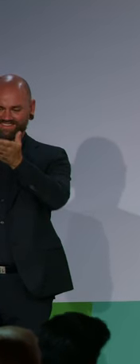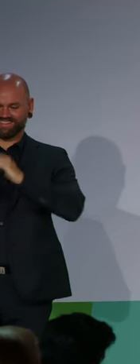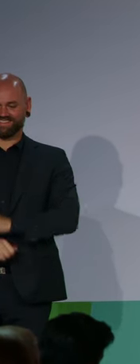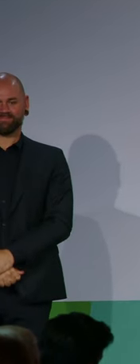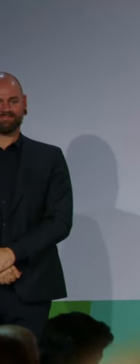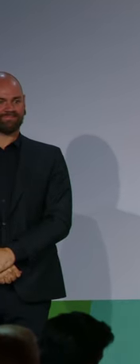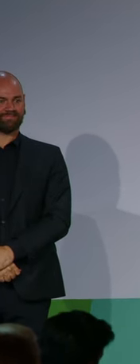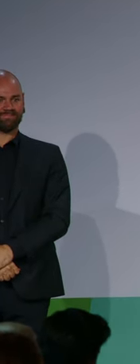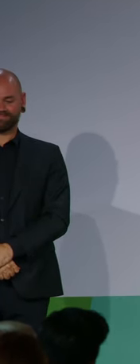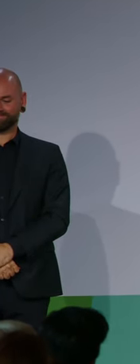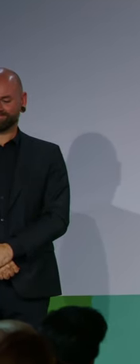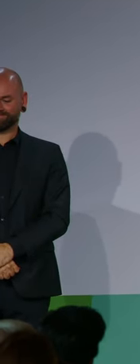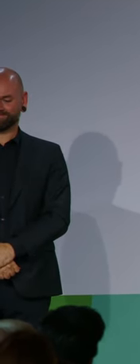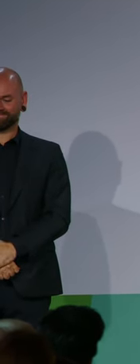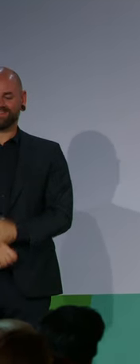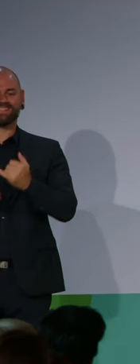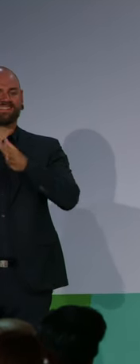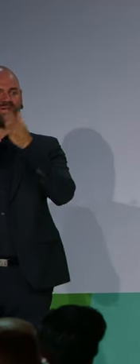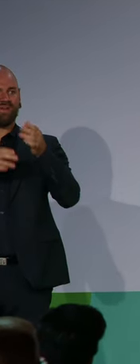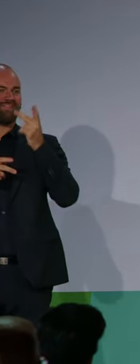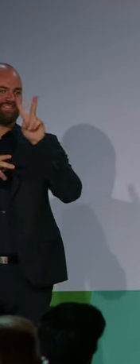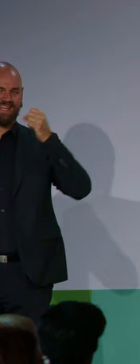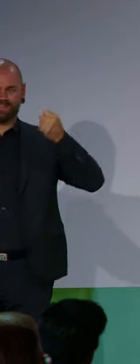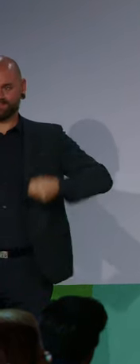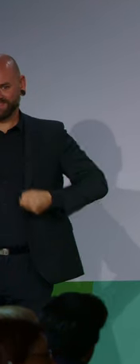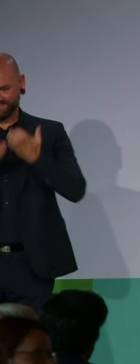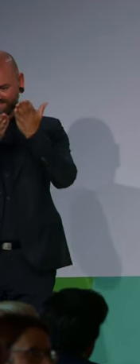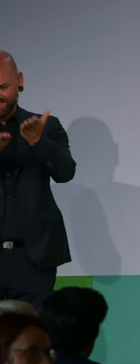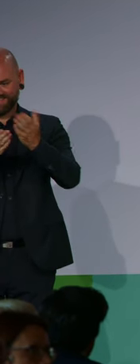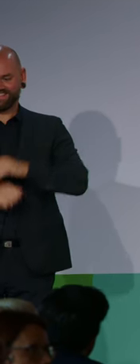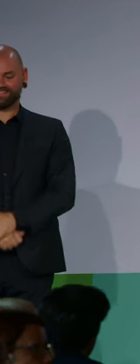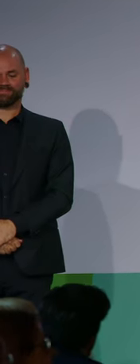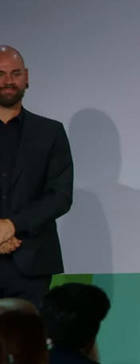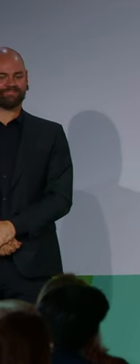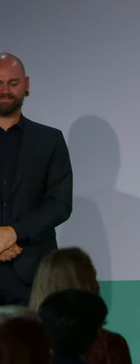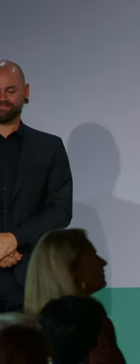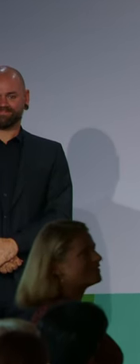Vorsitzenden des Sprecherinnenrates des Deutschen Behindertenrates. Verena, schön, dass du da bist.